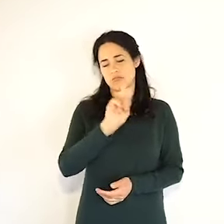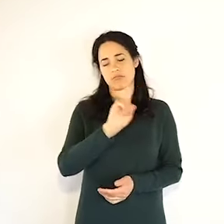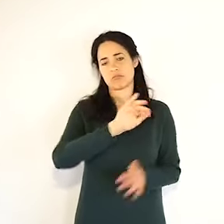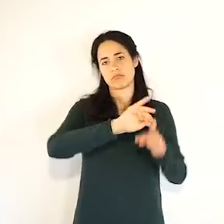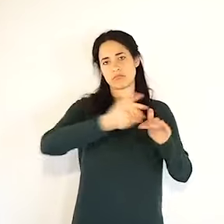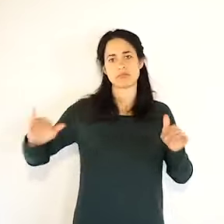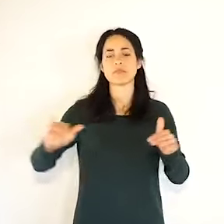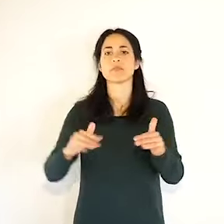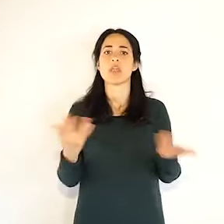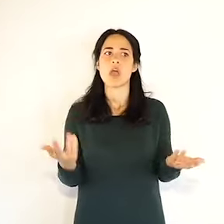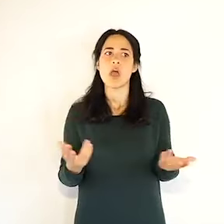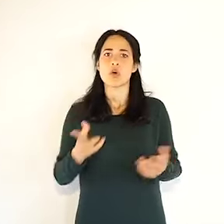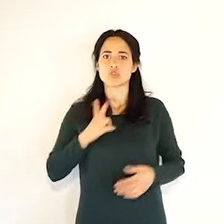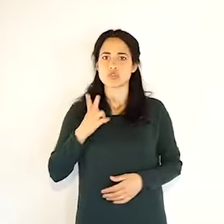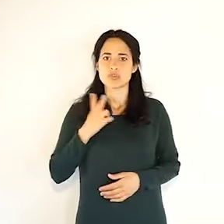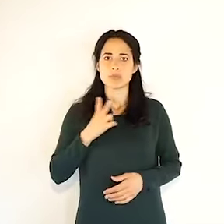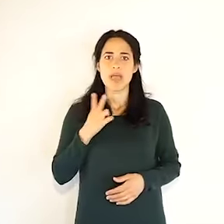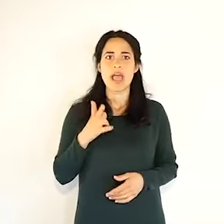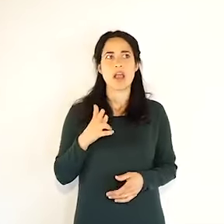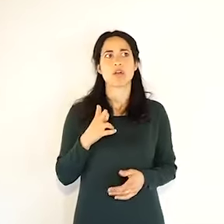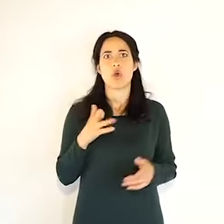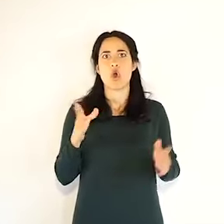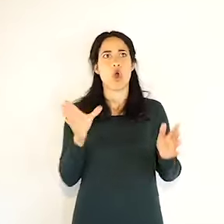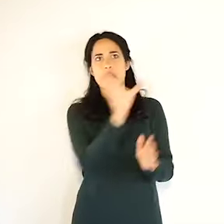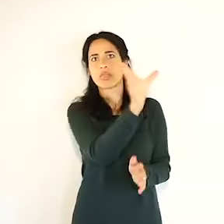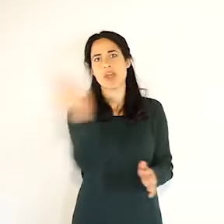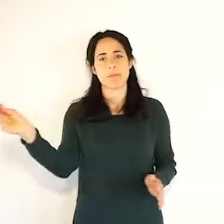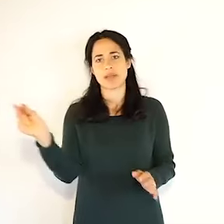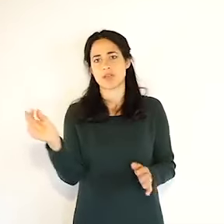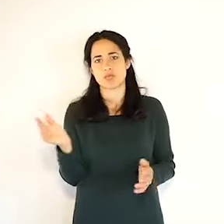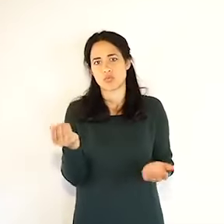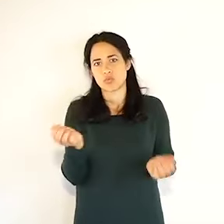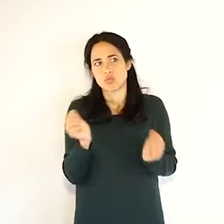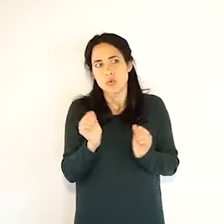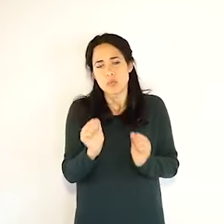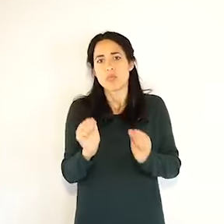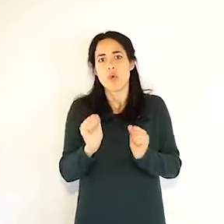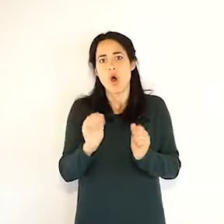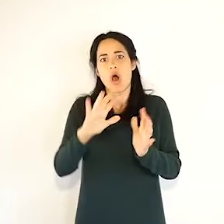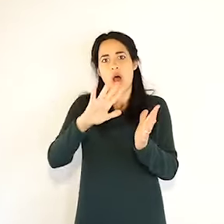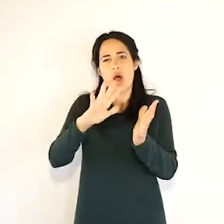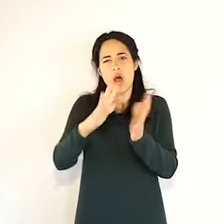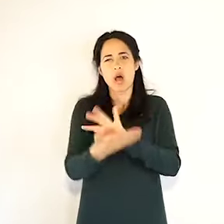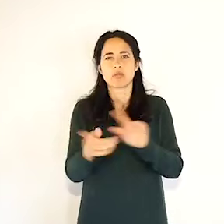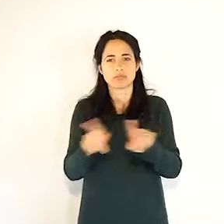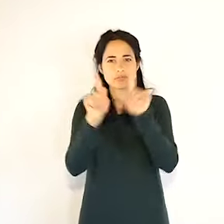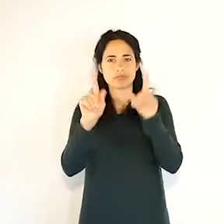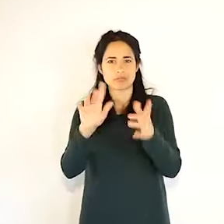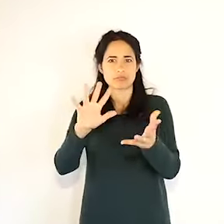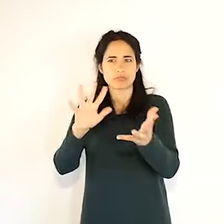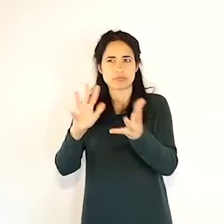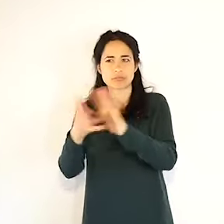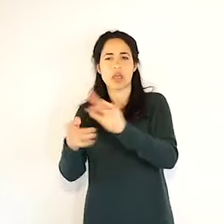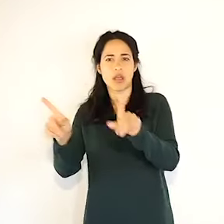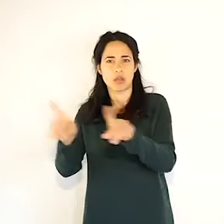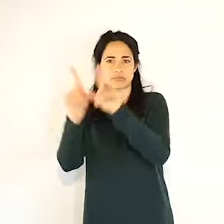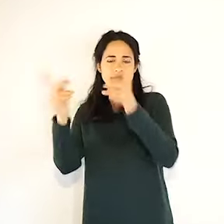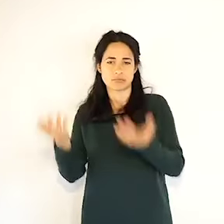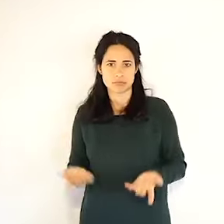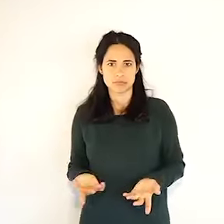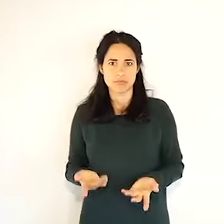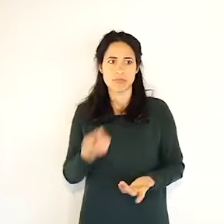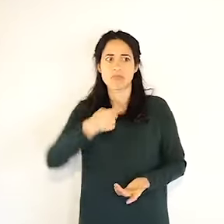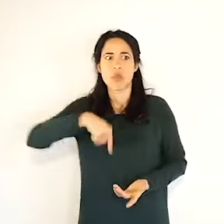ringrazio di questo il Presidente che oggi nel suo intervento